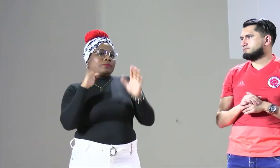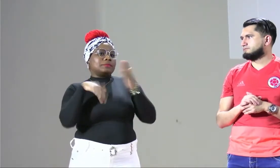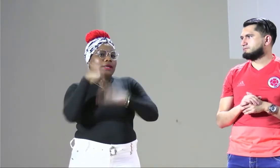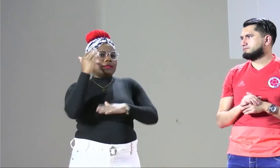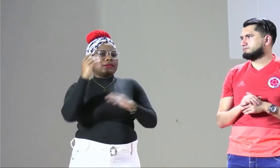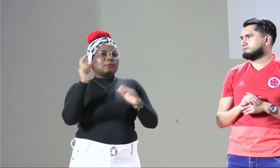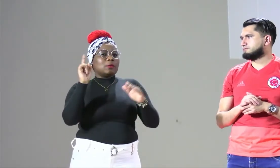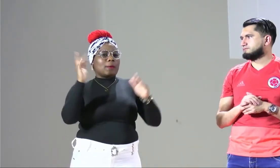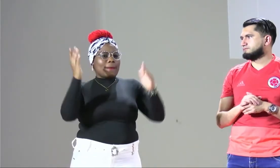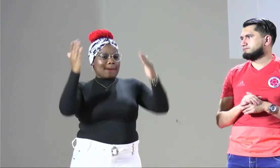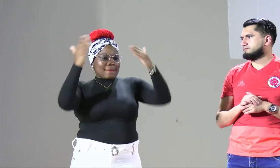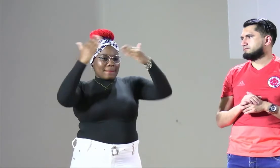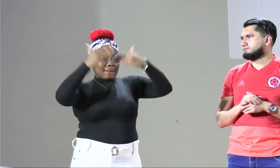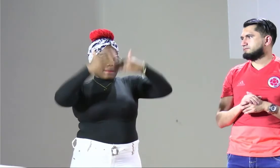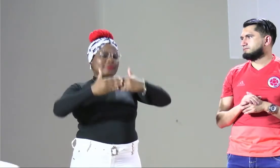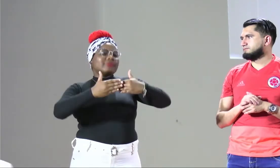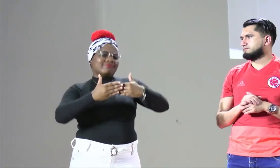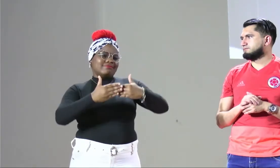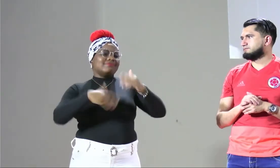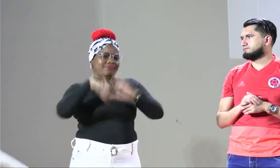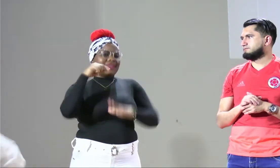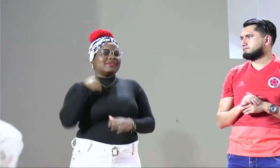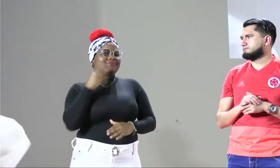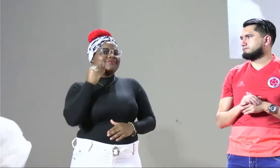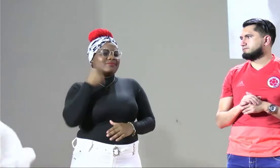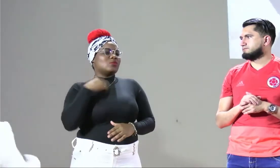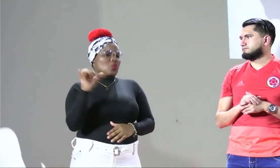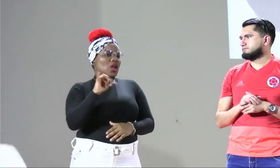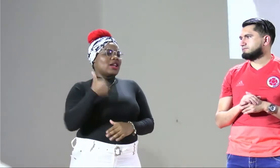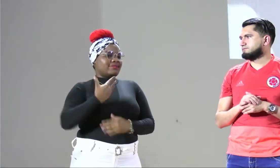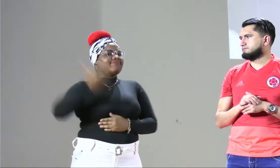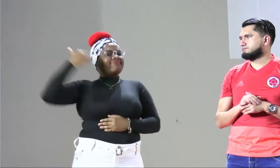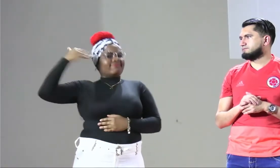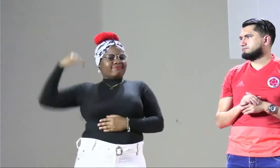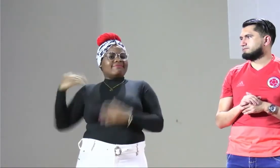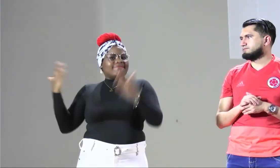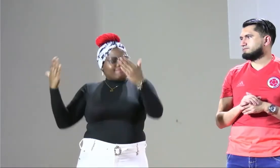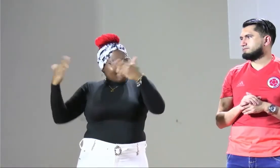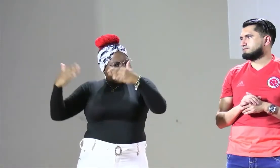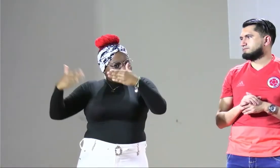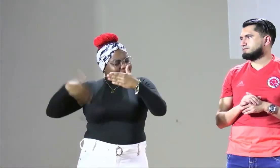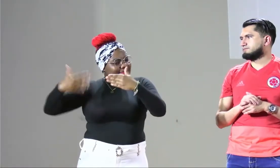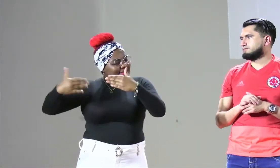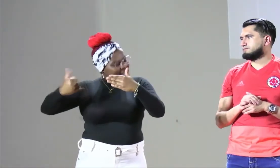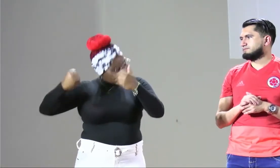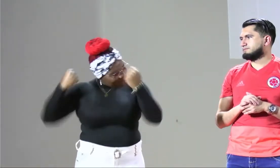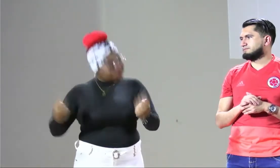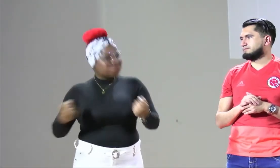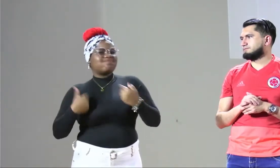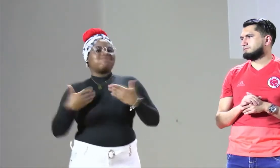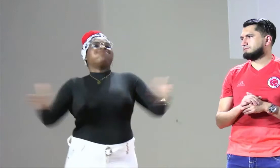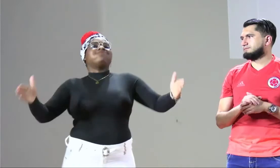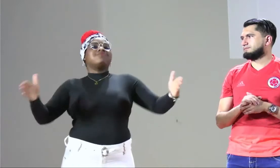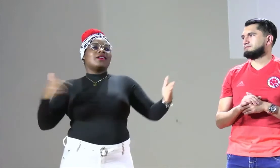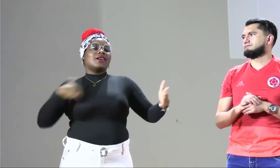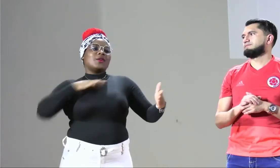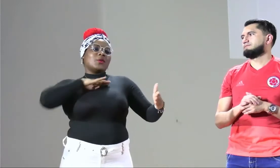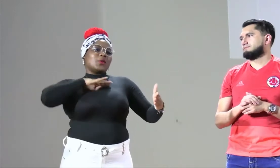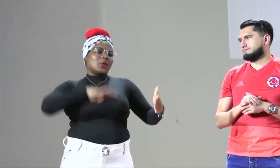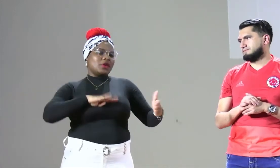que nos habla María Cristina. Es importante porque en mi experiencia ha estado como oculto, estado como cerrado